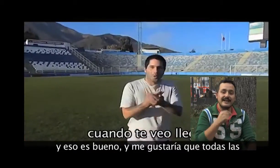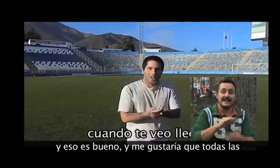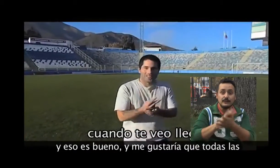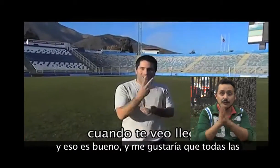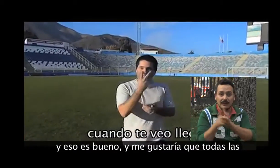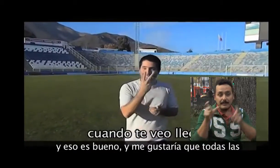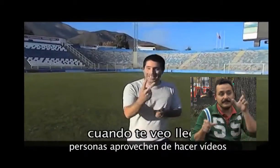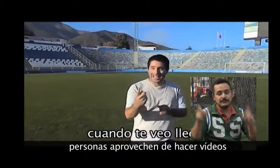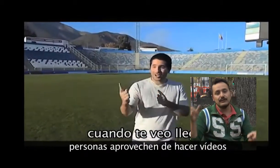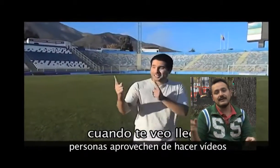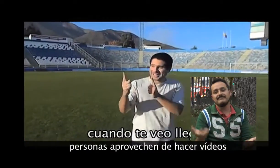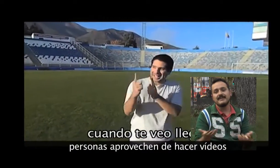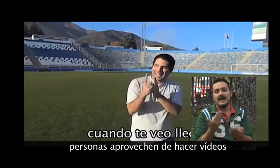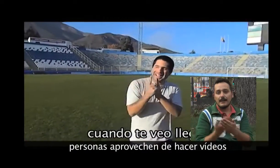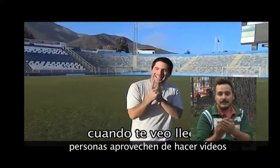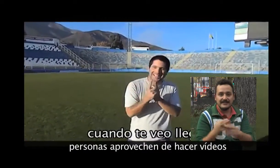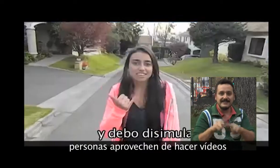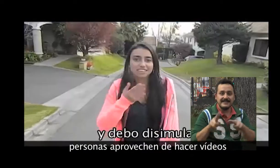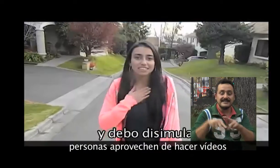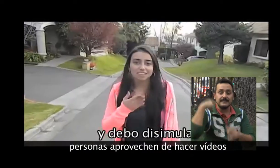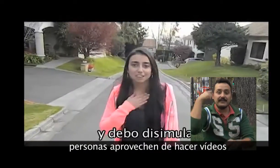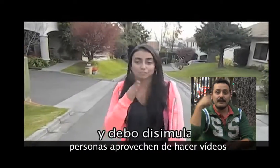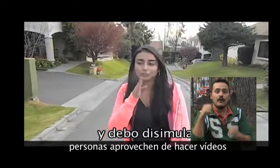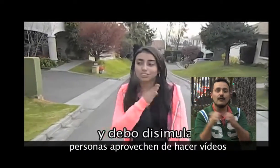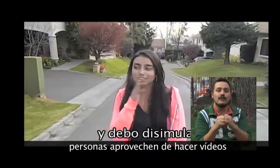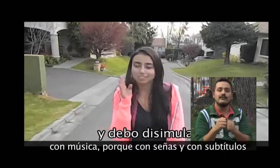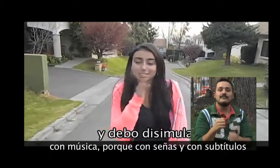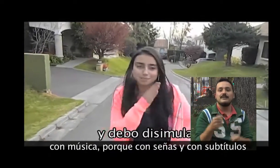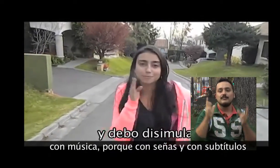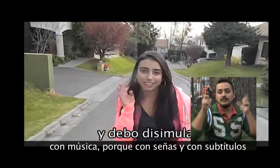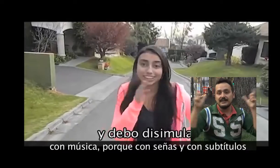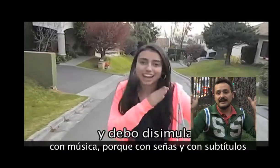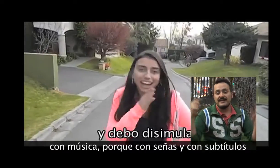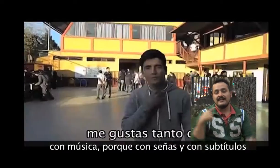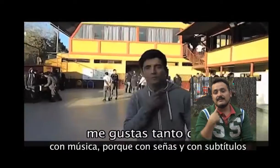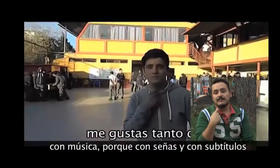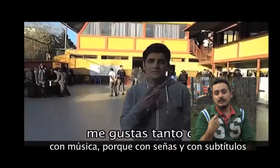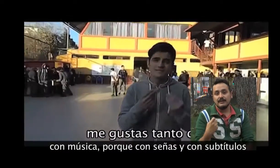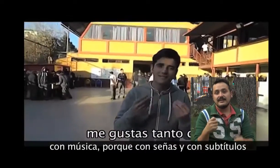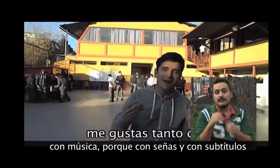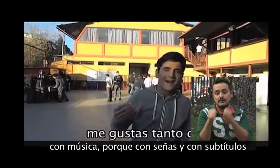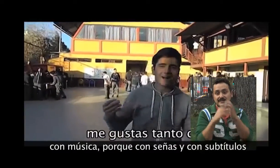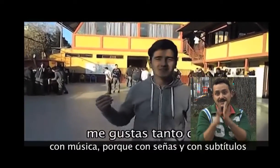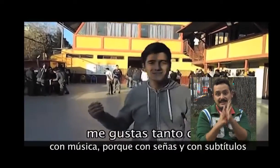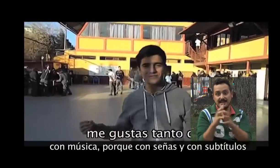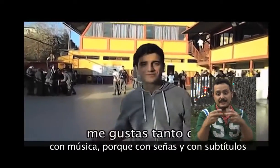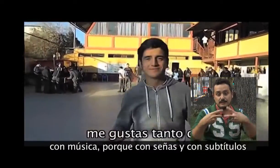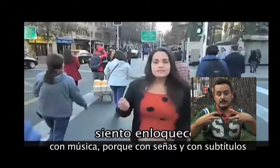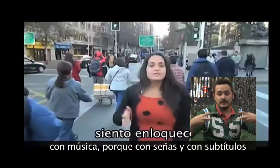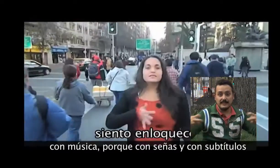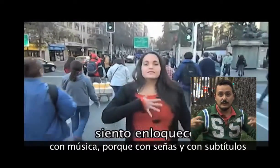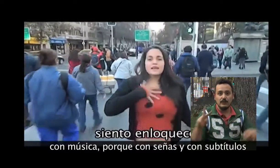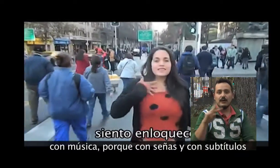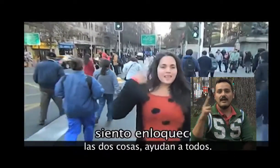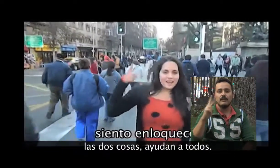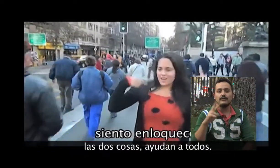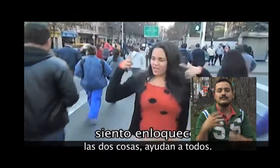que todas las personas aprovechen de hacer videos con música. Porque con señas y con subtítulos, las dos cosas